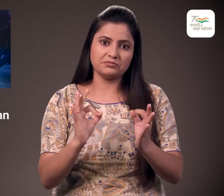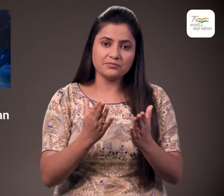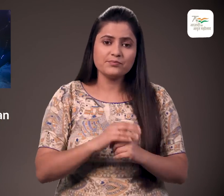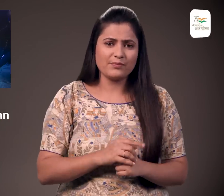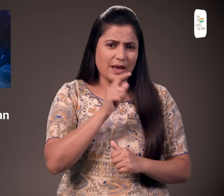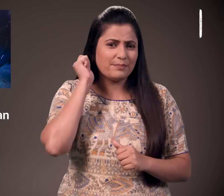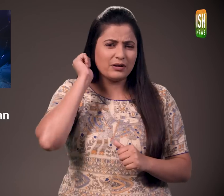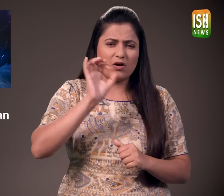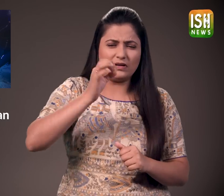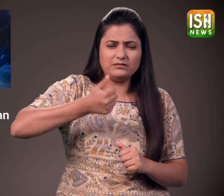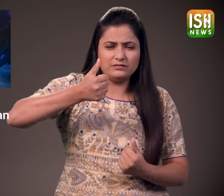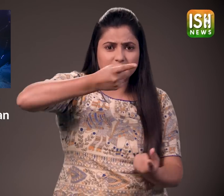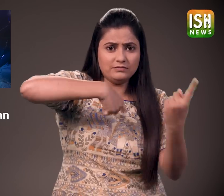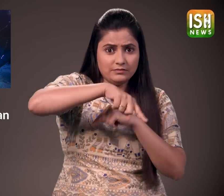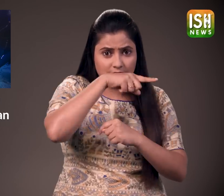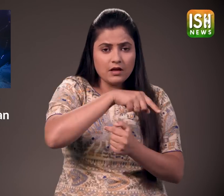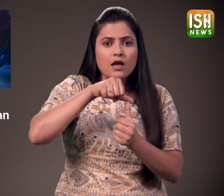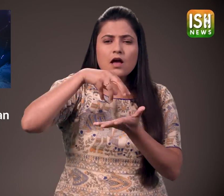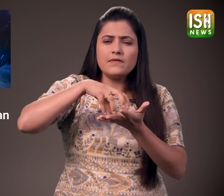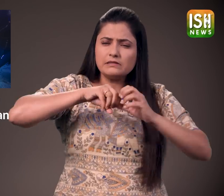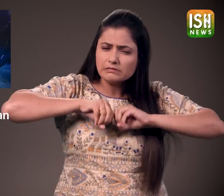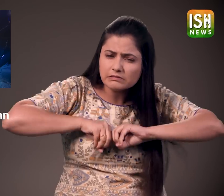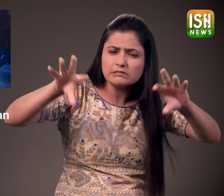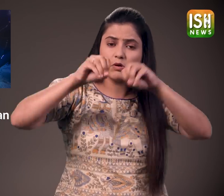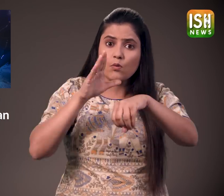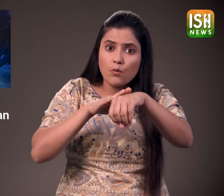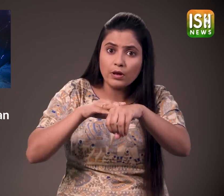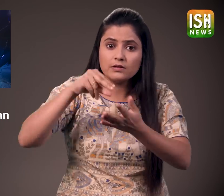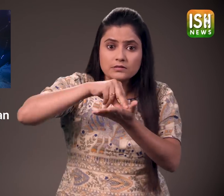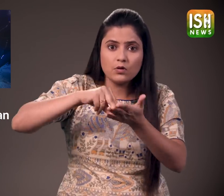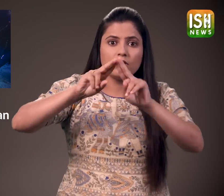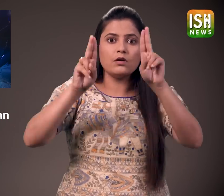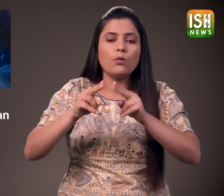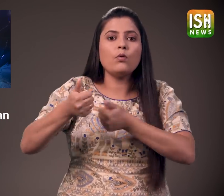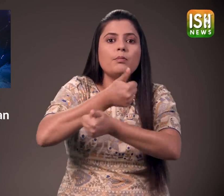अद्भुद चिन्ने के अधिकारी अंतराश्ट्य टॉर्नामेंट को बढ़ावा देने के लिए प्रयास कर रहे है